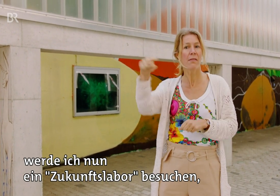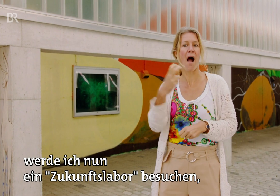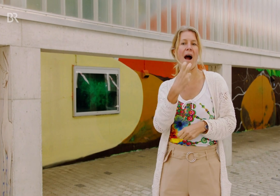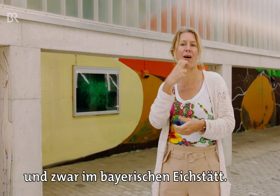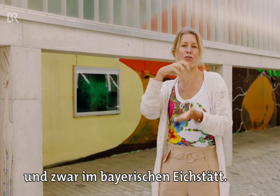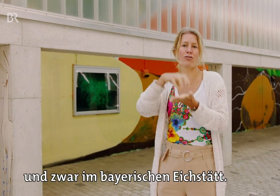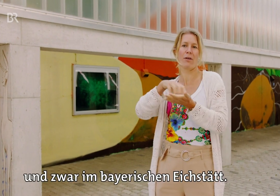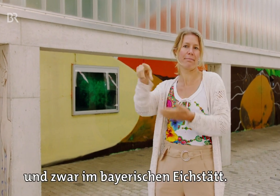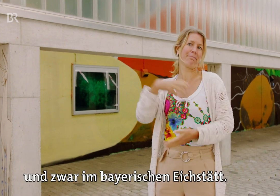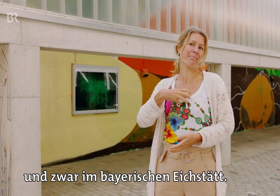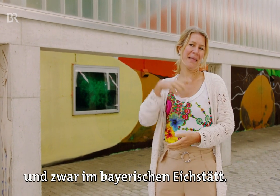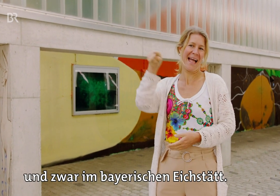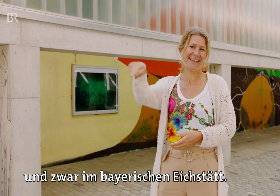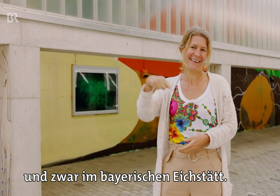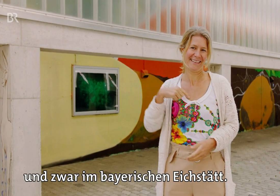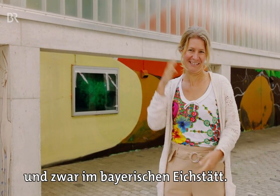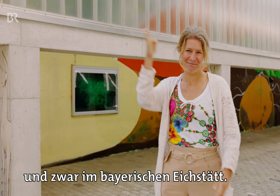besuchen, und zwar im Bayerischen Eichstätt.